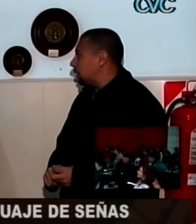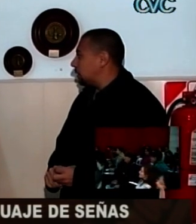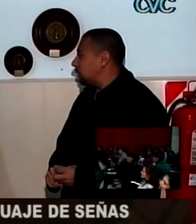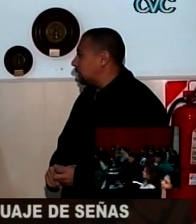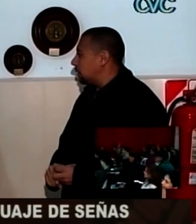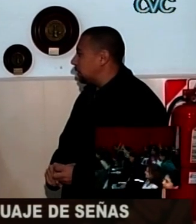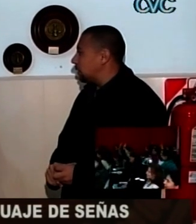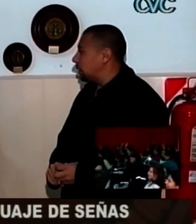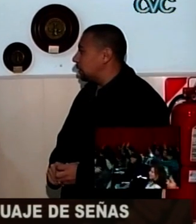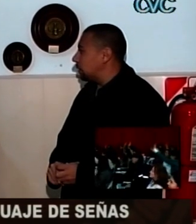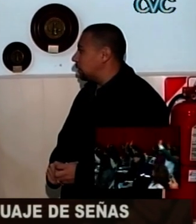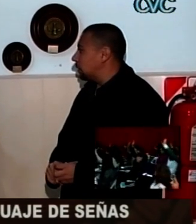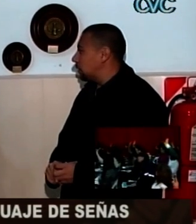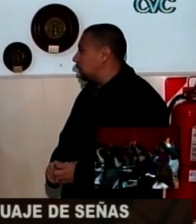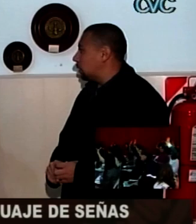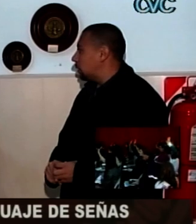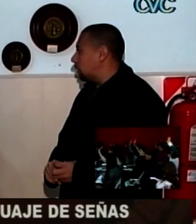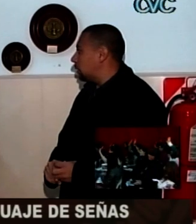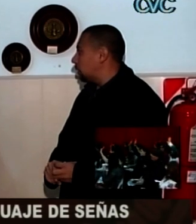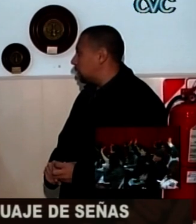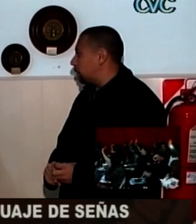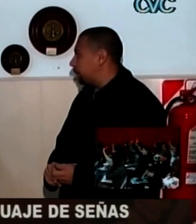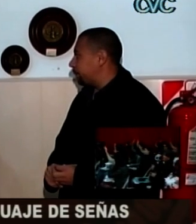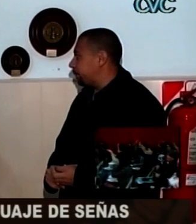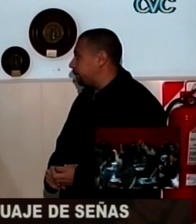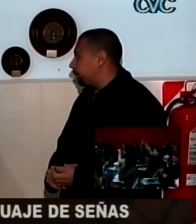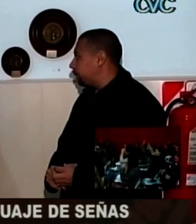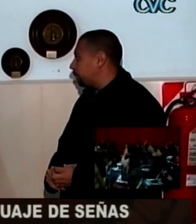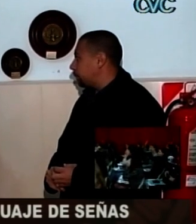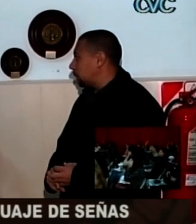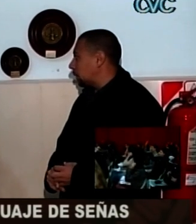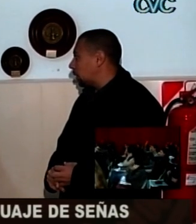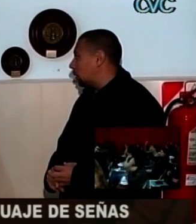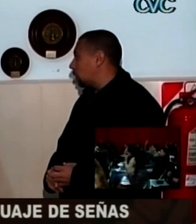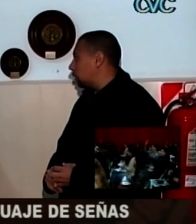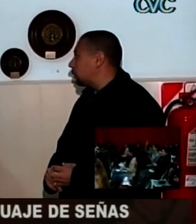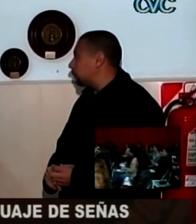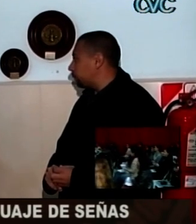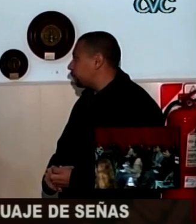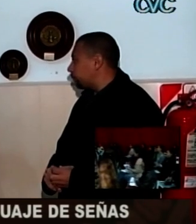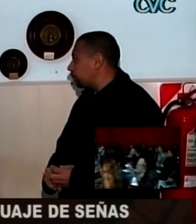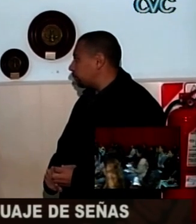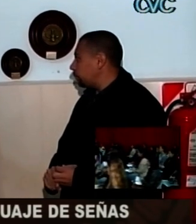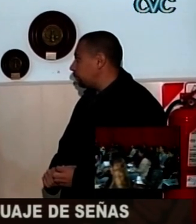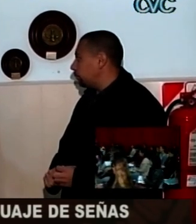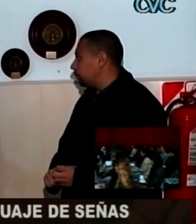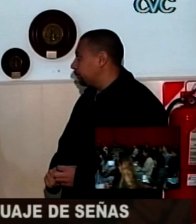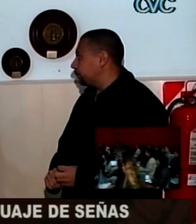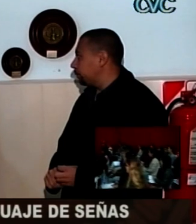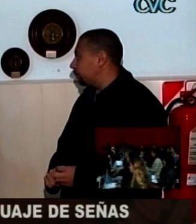todas maneras, cada uno en su casa es importante que practique, que repase un poco lo que se vio. Porque lo más importante de todo es la práctica. Entonces, con